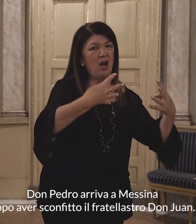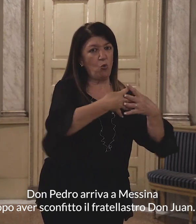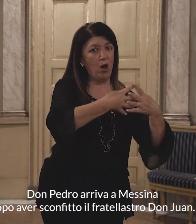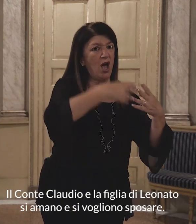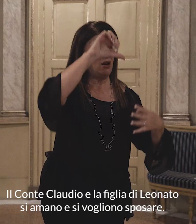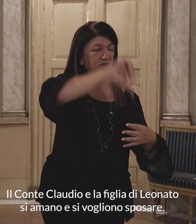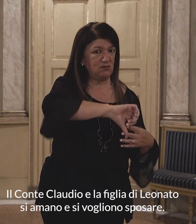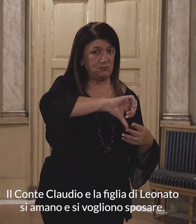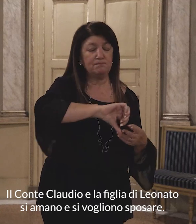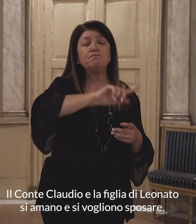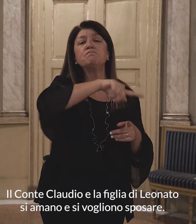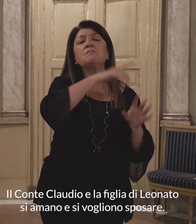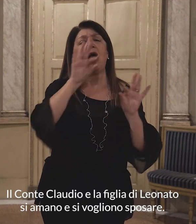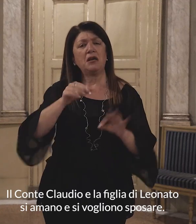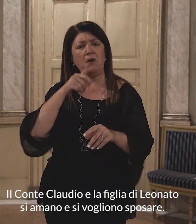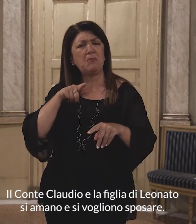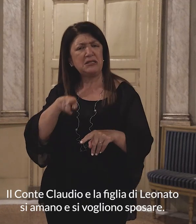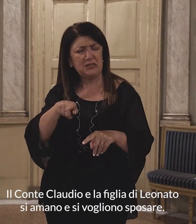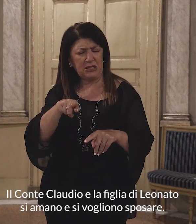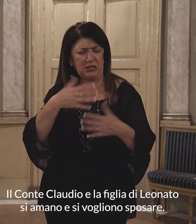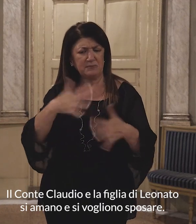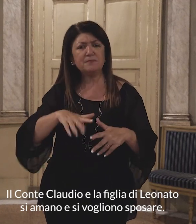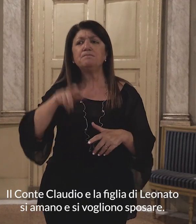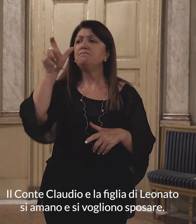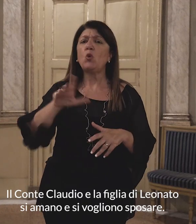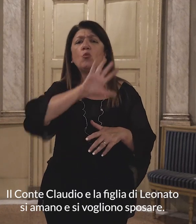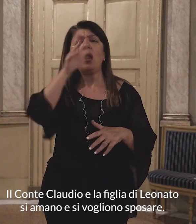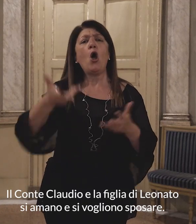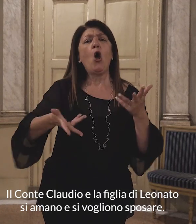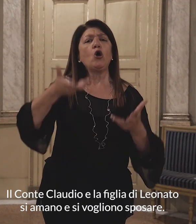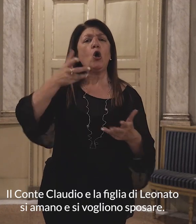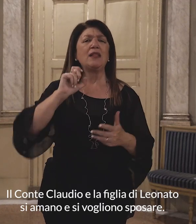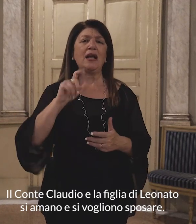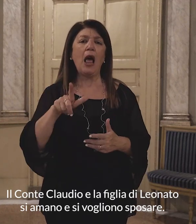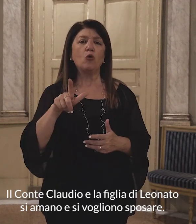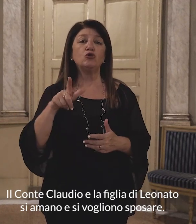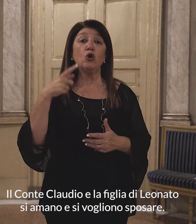Il conte Claudio e la figlia di Leonato si amano e si vogliono sposare.